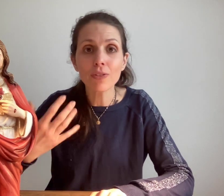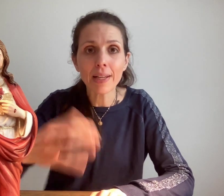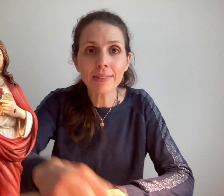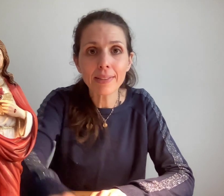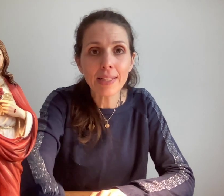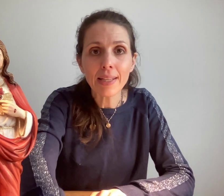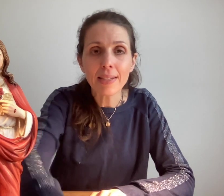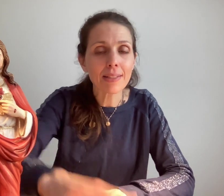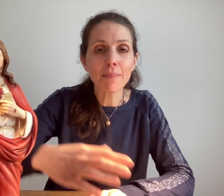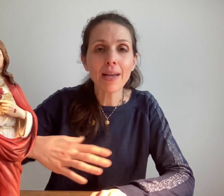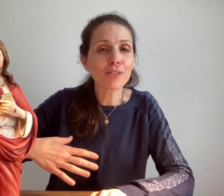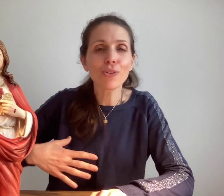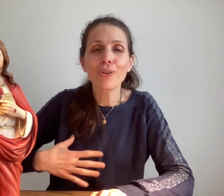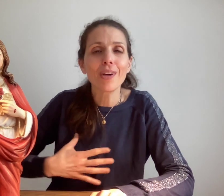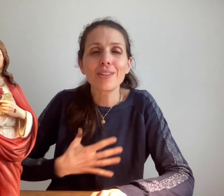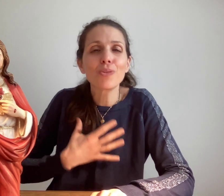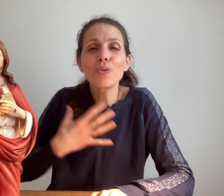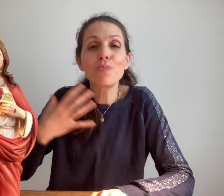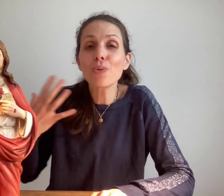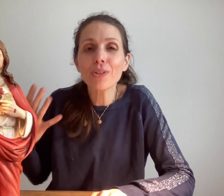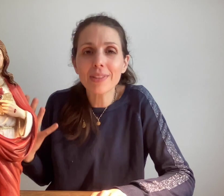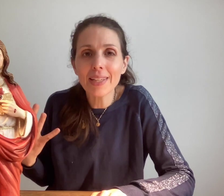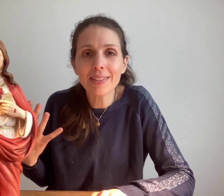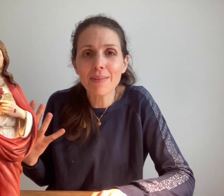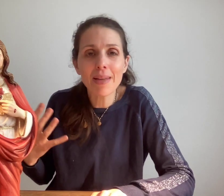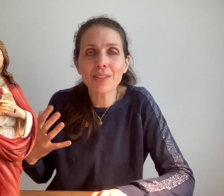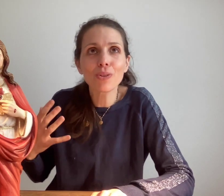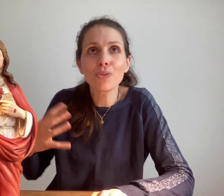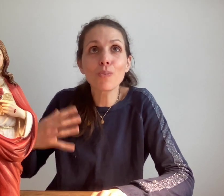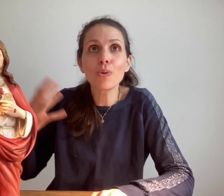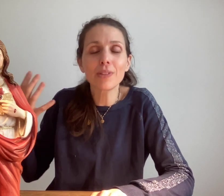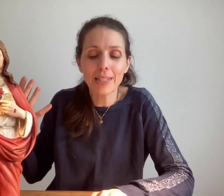sainteté ces mères de pureté ces mères de beauté